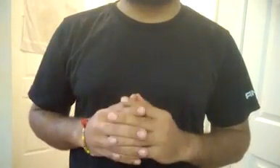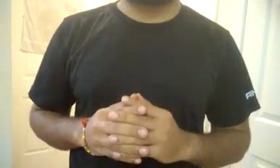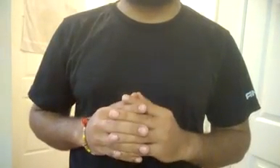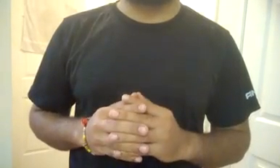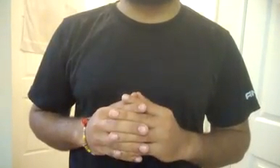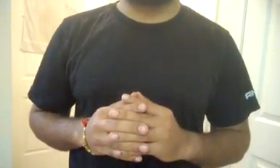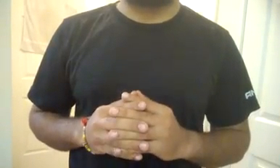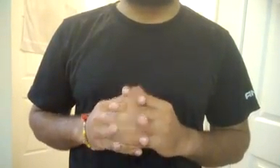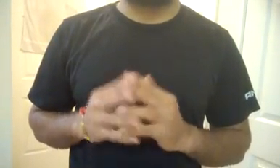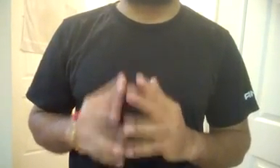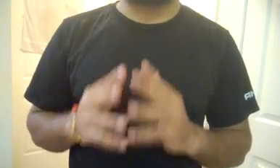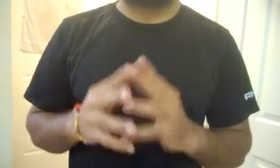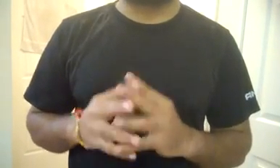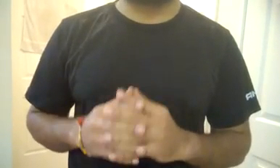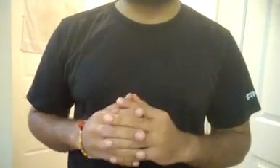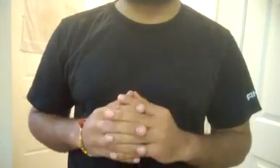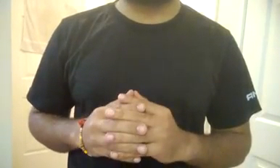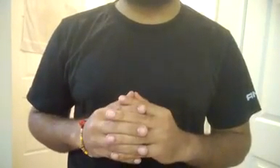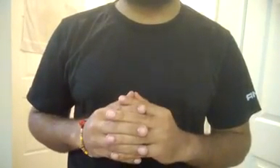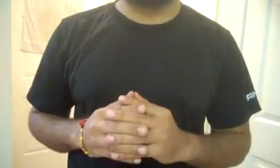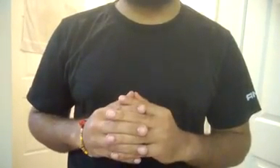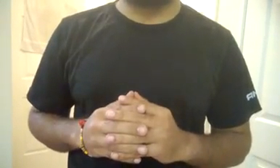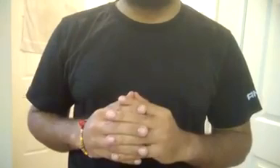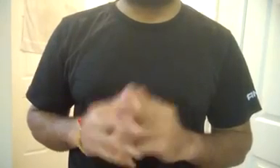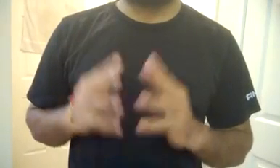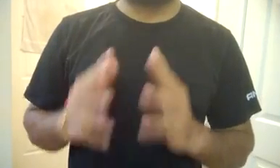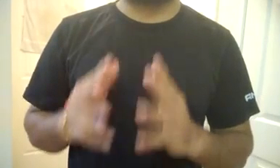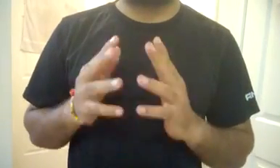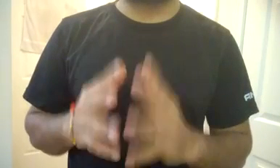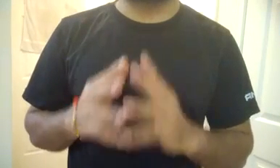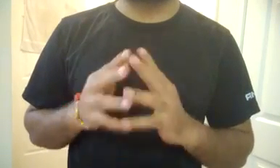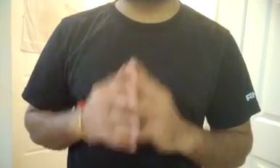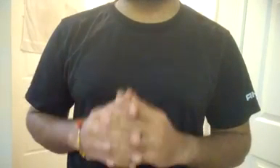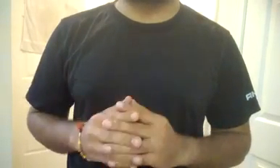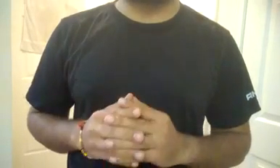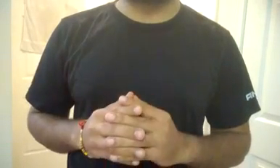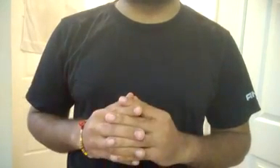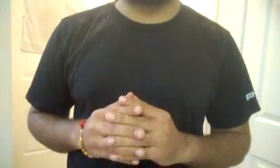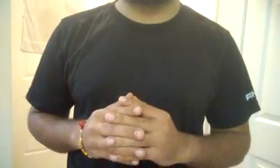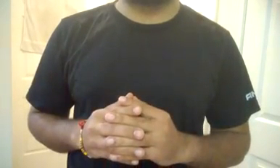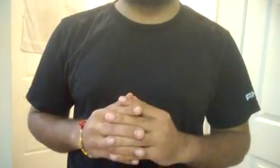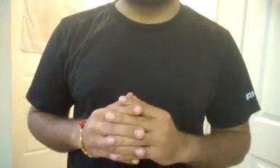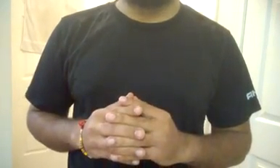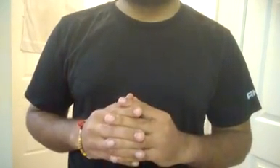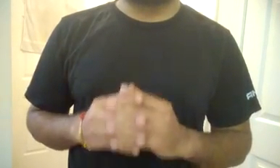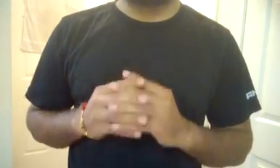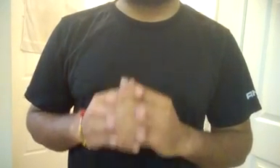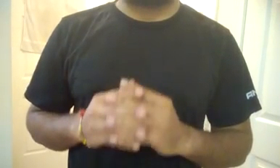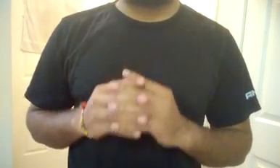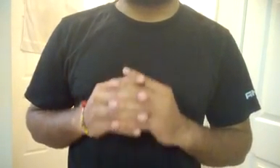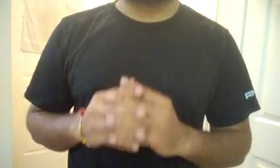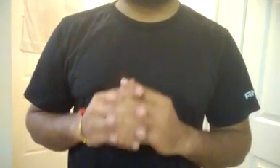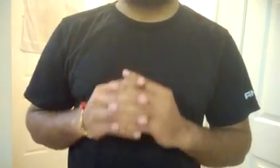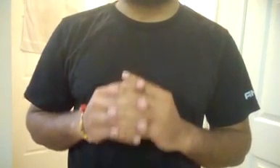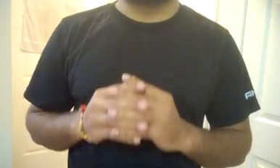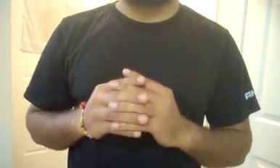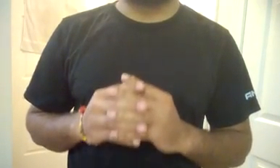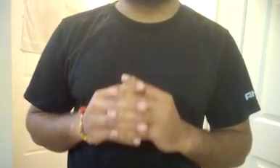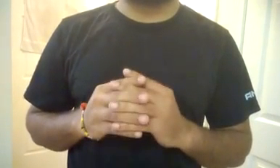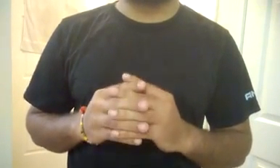पीछे हैं जो मेरे देश को आगे ले जा सकती है, क्यों आप हर चीज में बुराई ढूनते हैं, क्यों आप इतना जादा हर